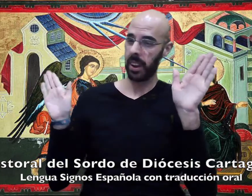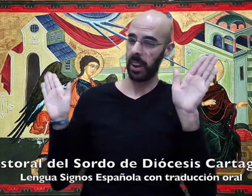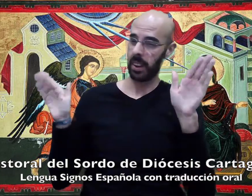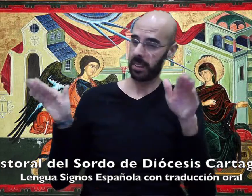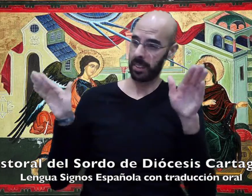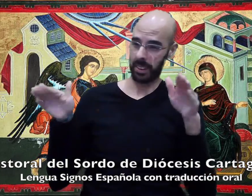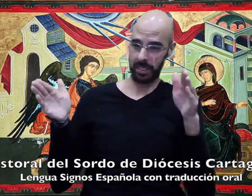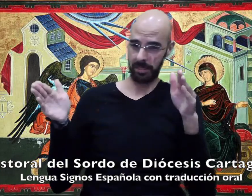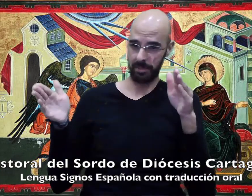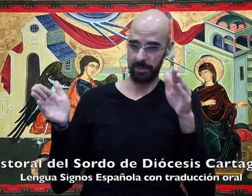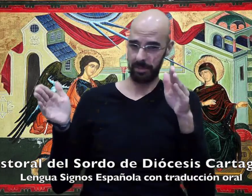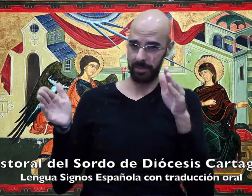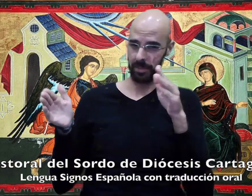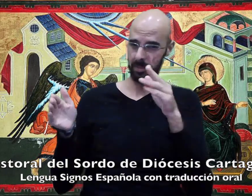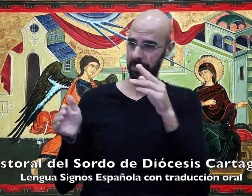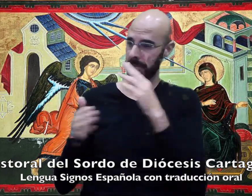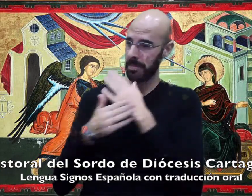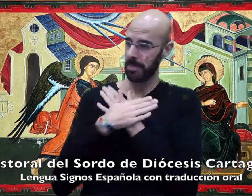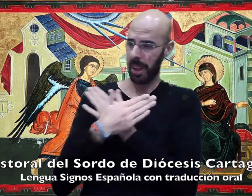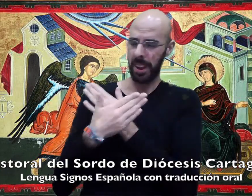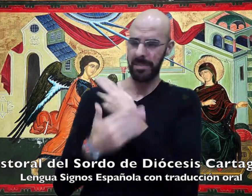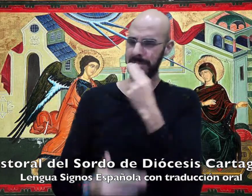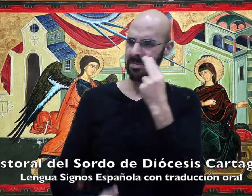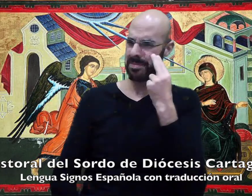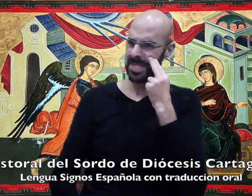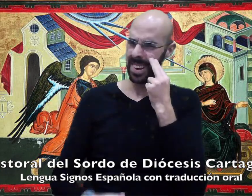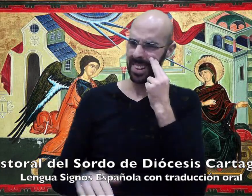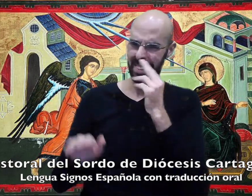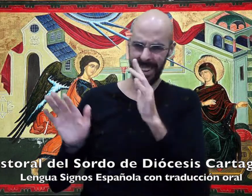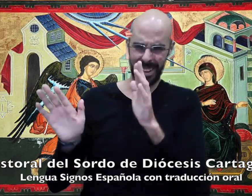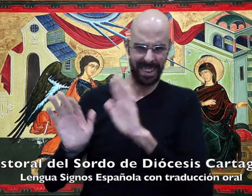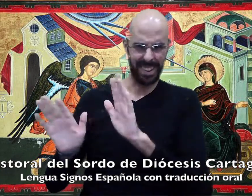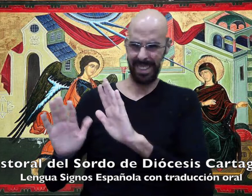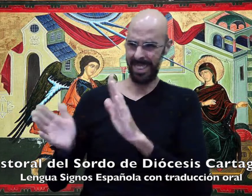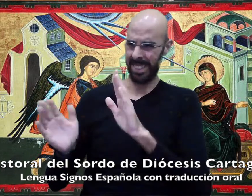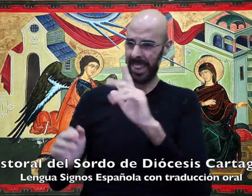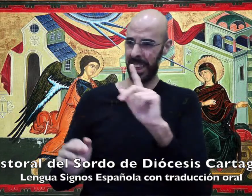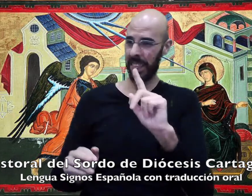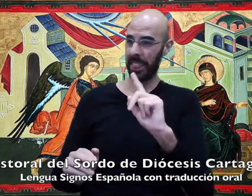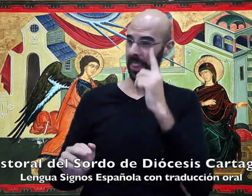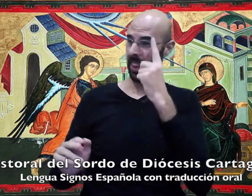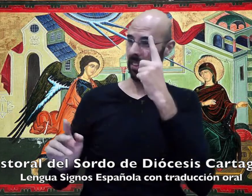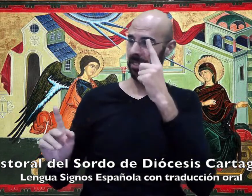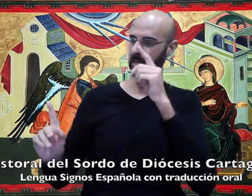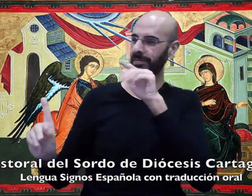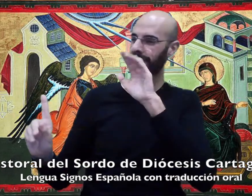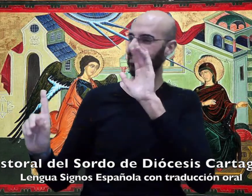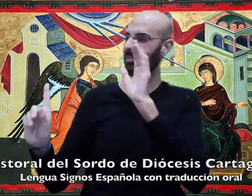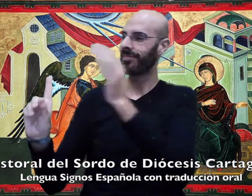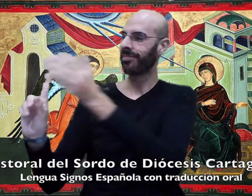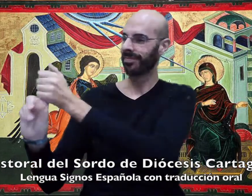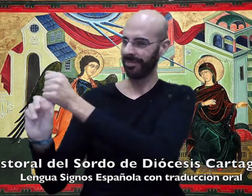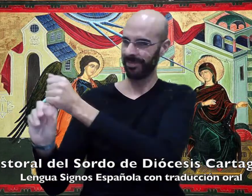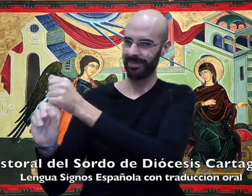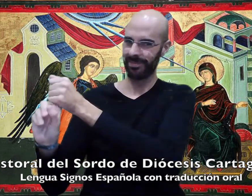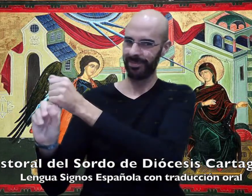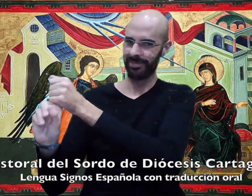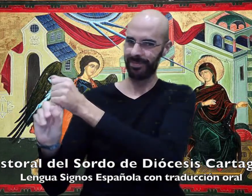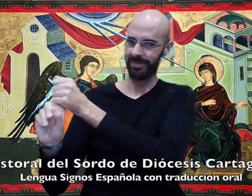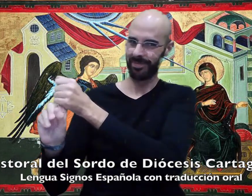El ángel le dijo, no temas María, porque has encontrado gracia ante